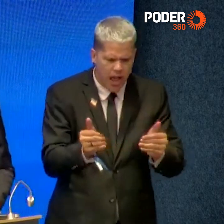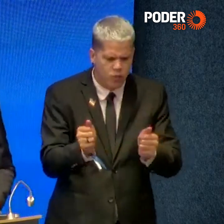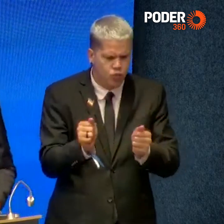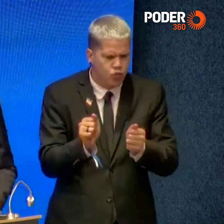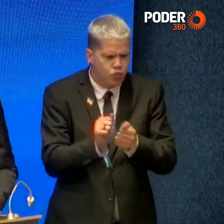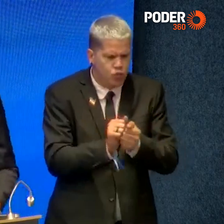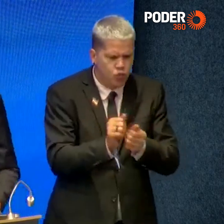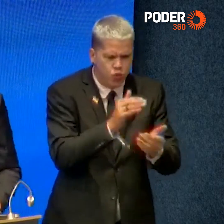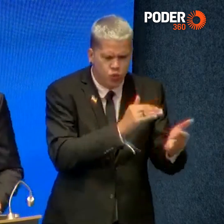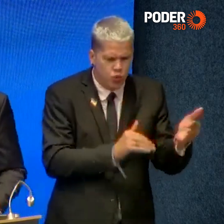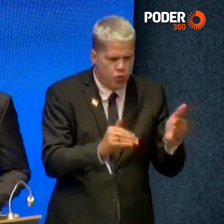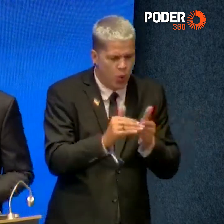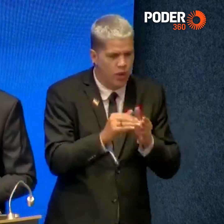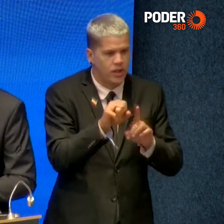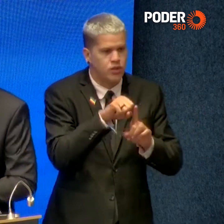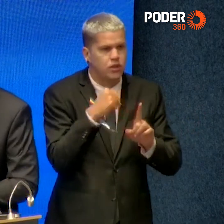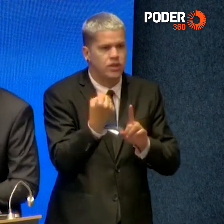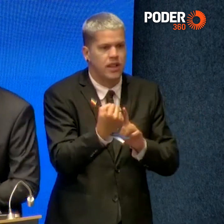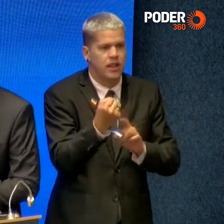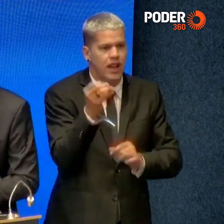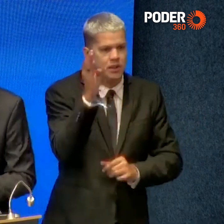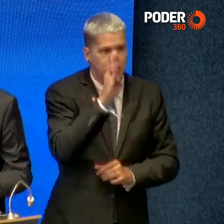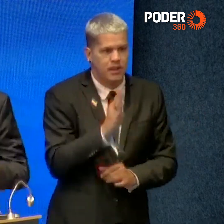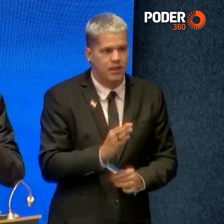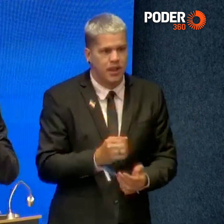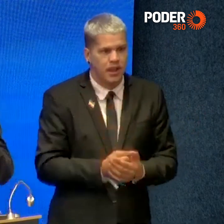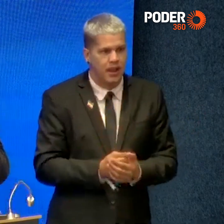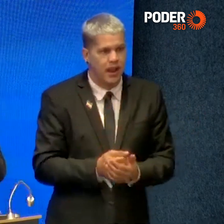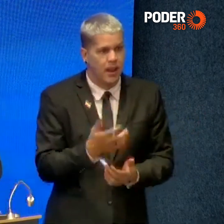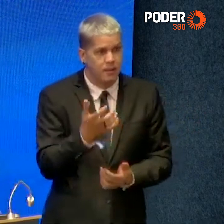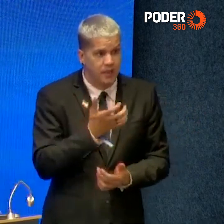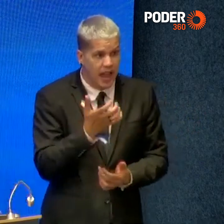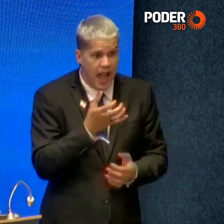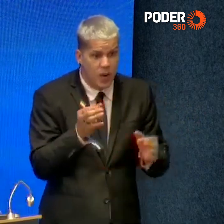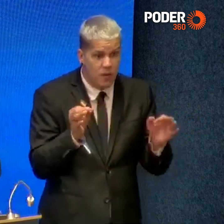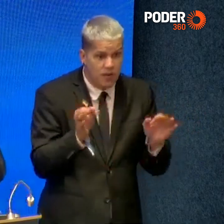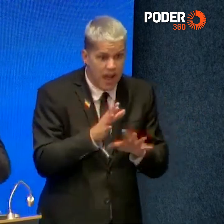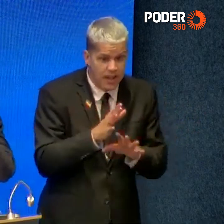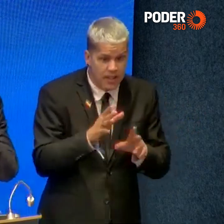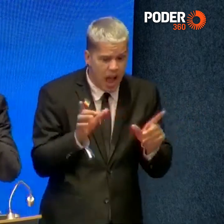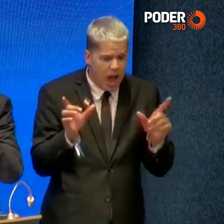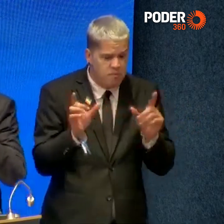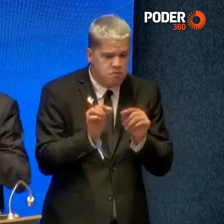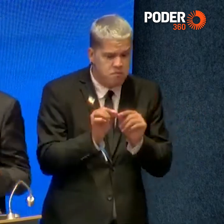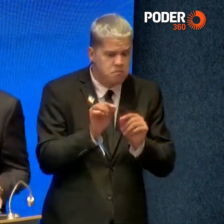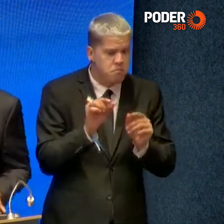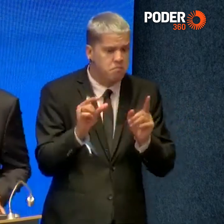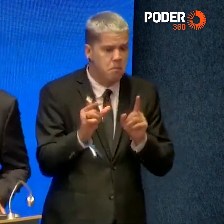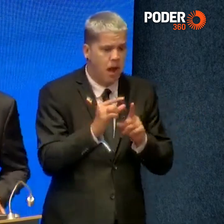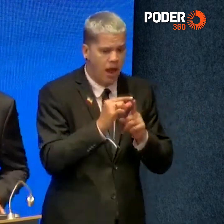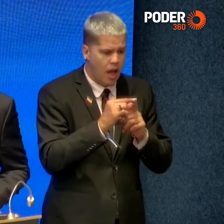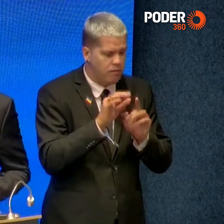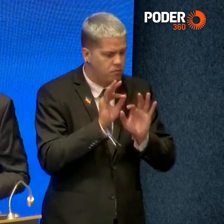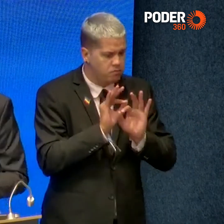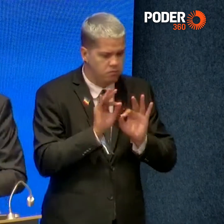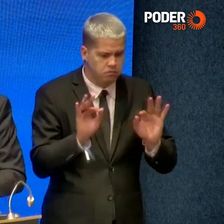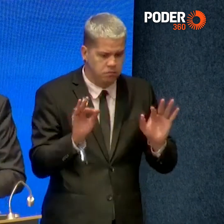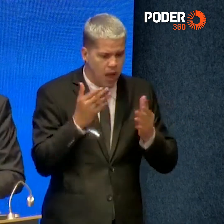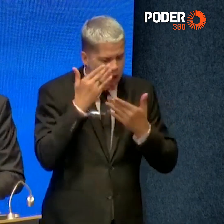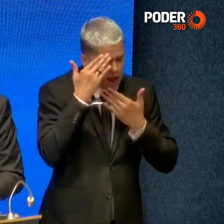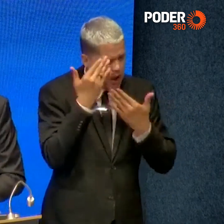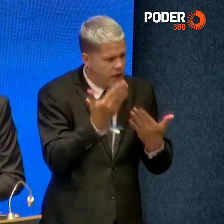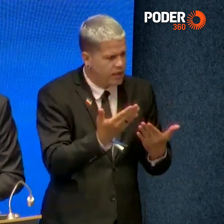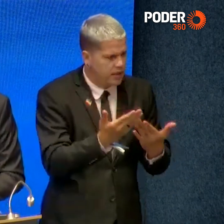brasileira. Senhores e senhoras, quero finalizar aqui minhas palavras, agradecendo